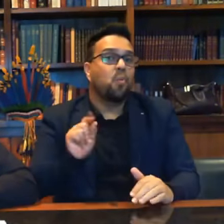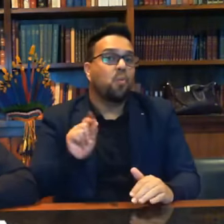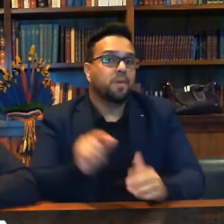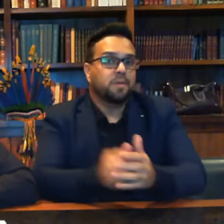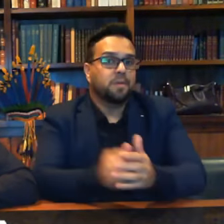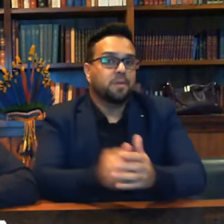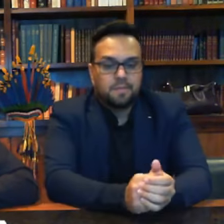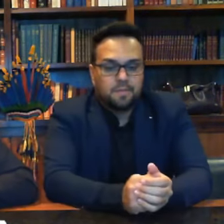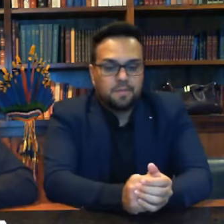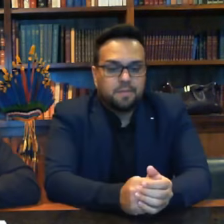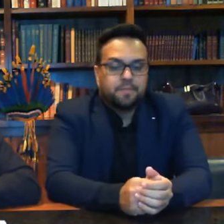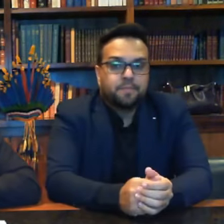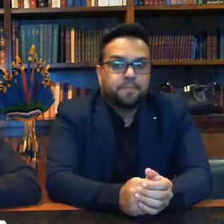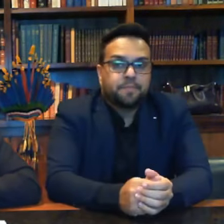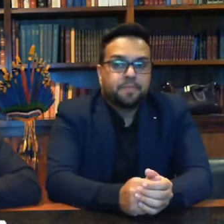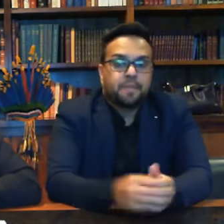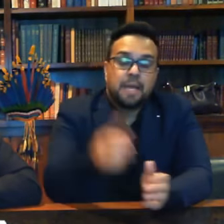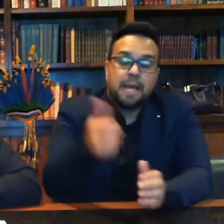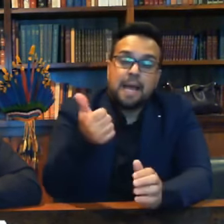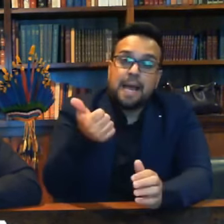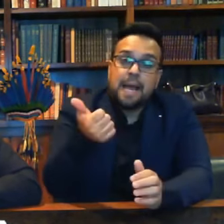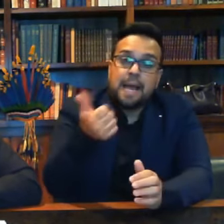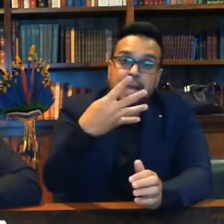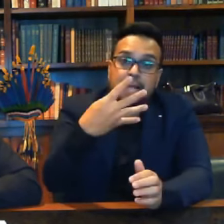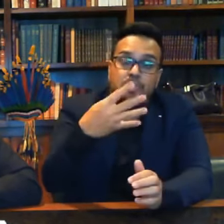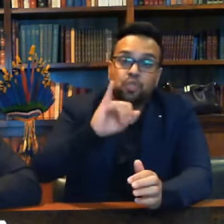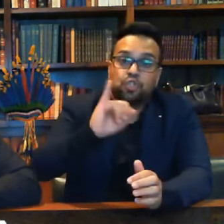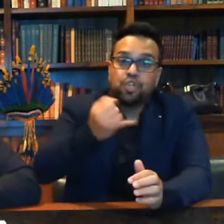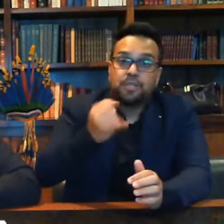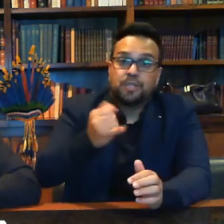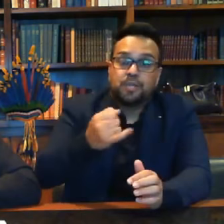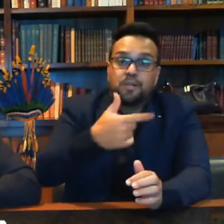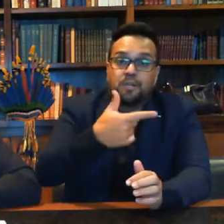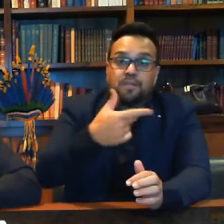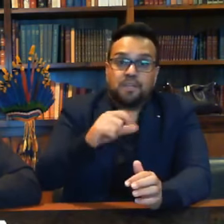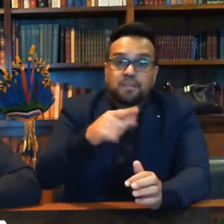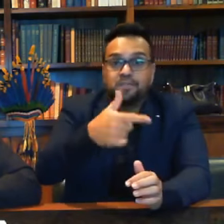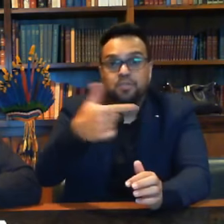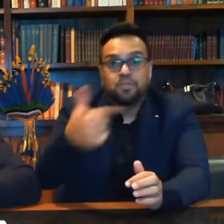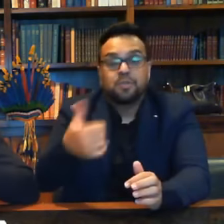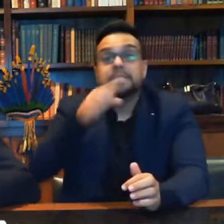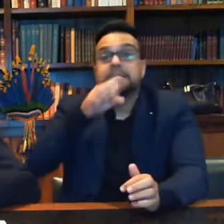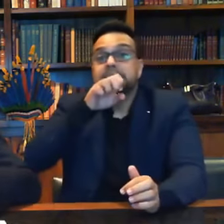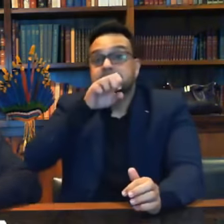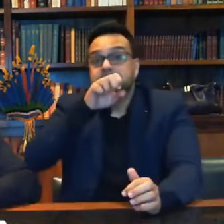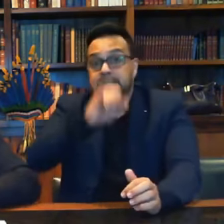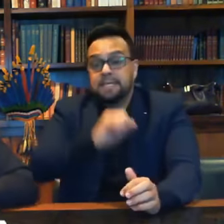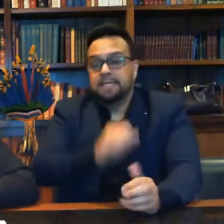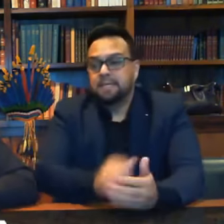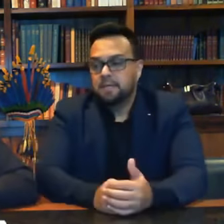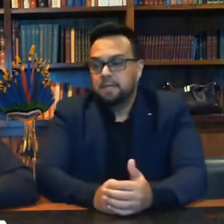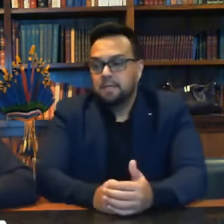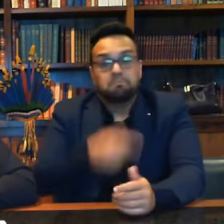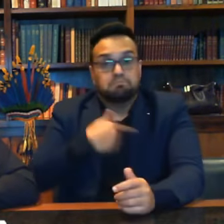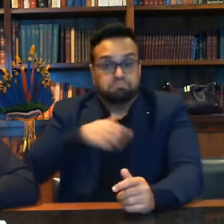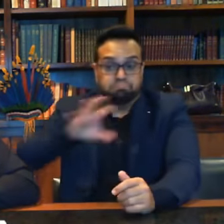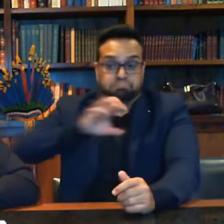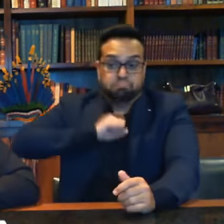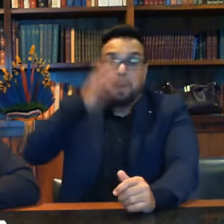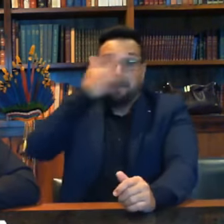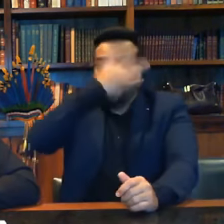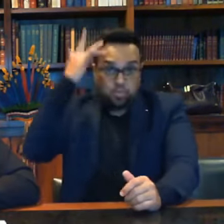agora de 14 de janeiro de 2021, caso desenvolva o vírus, quem estiver